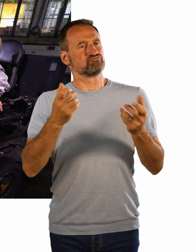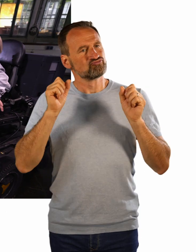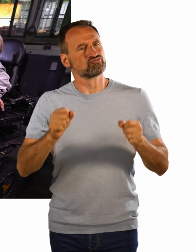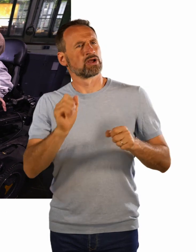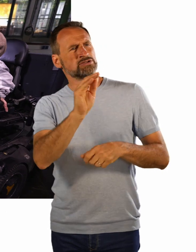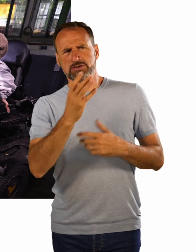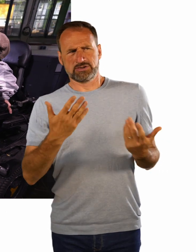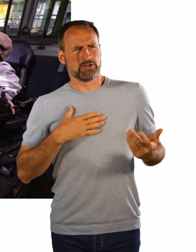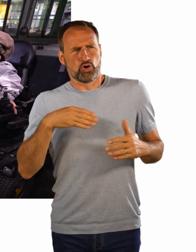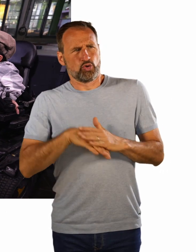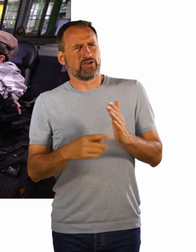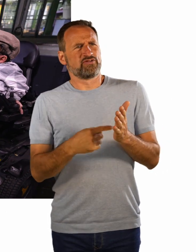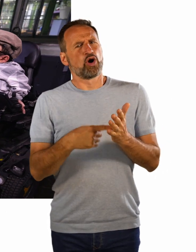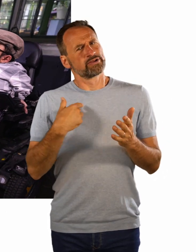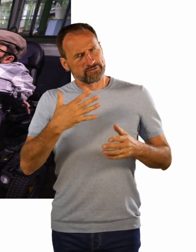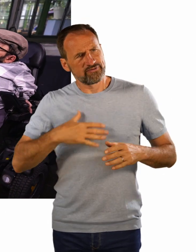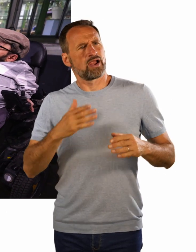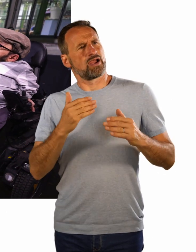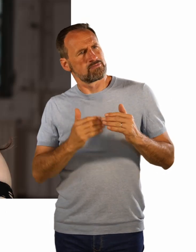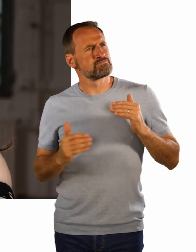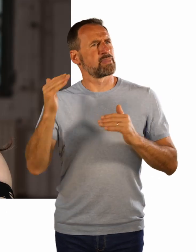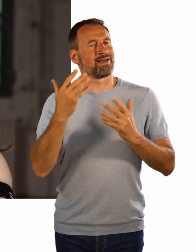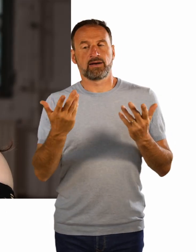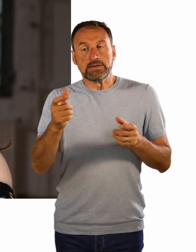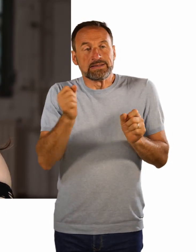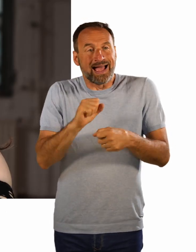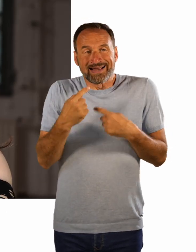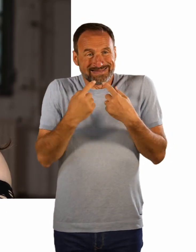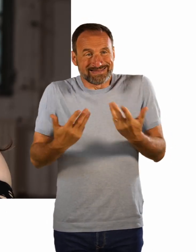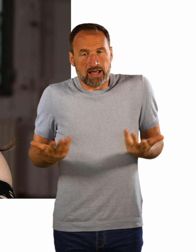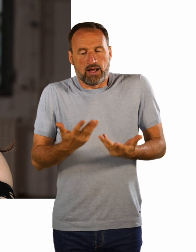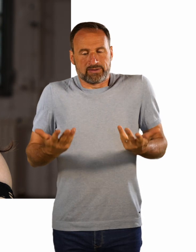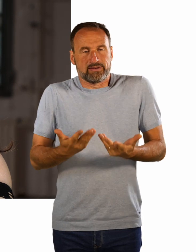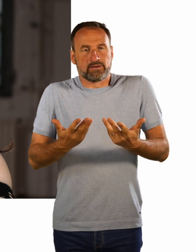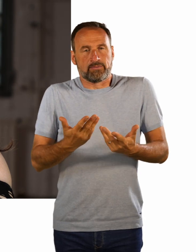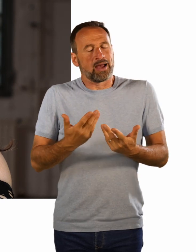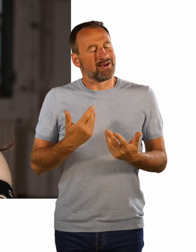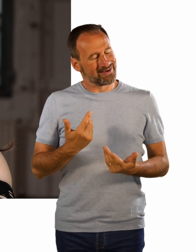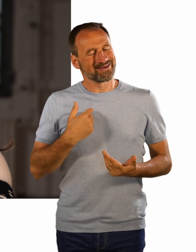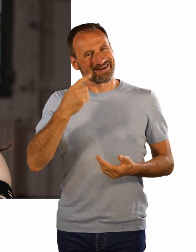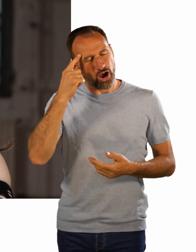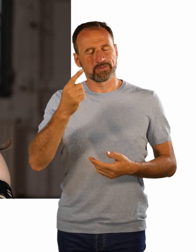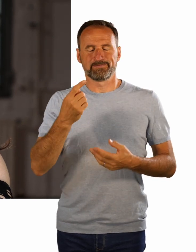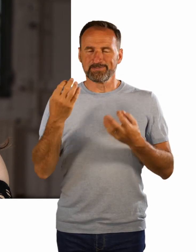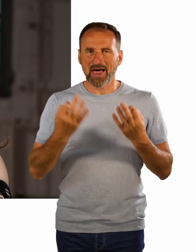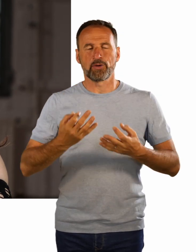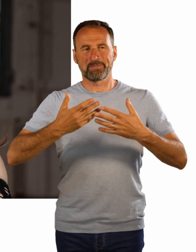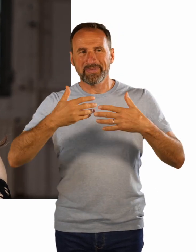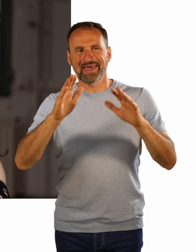gewisse Unterforderung stattfindet oder so. Und dass es in der Hinsicht viel, viel mehr Menschen geben muss, die vielleicht einen genauen